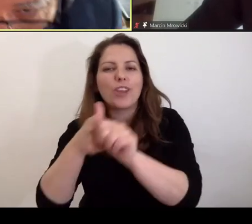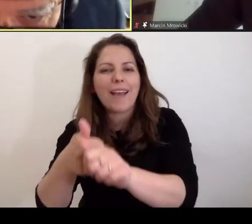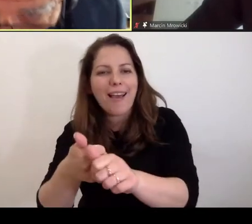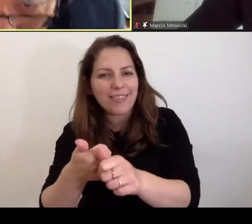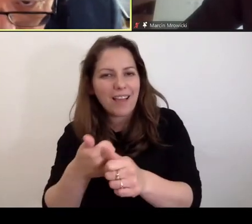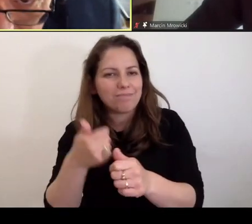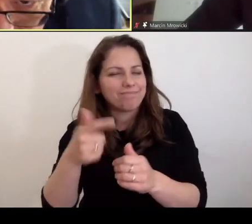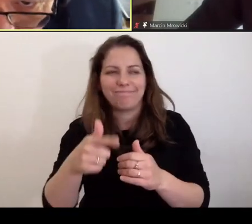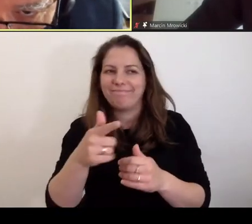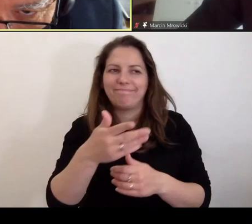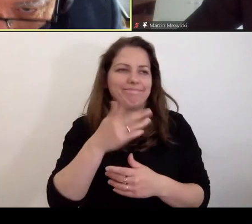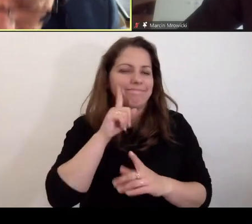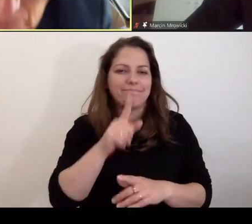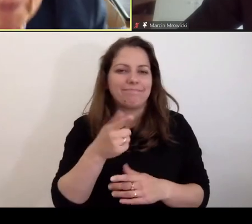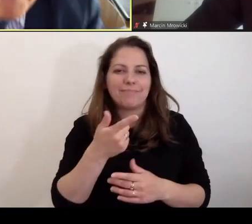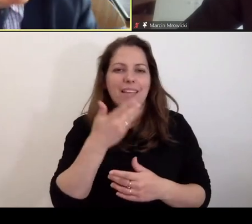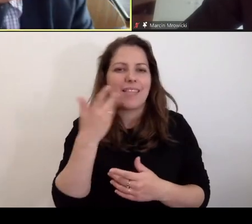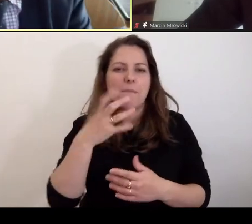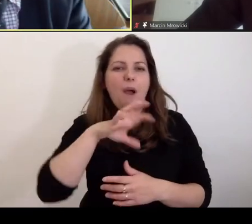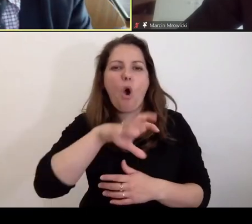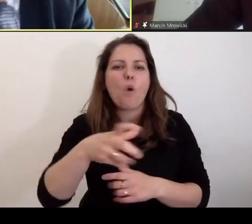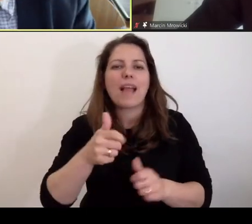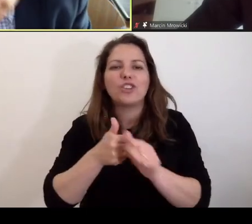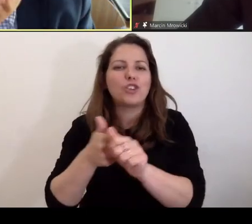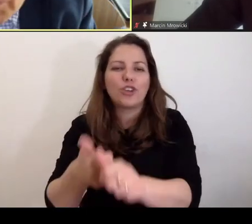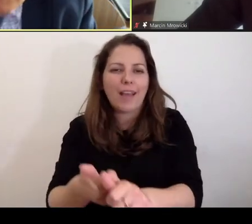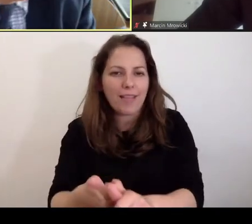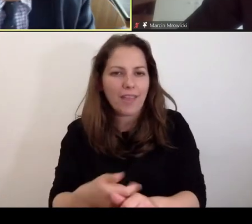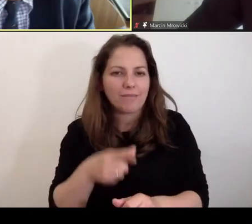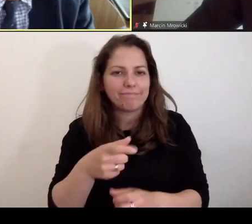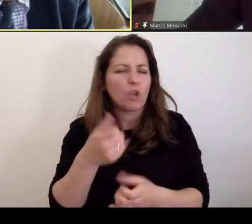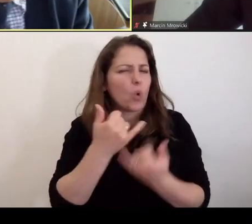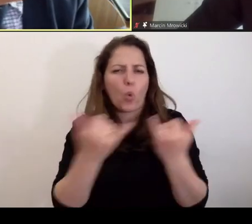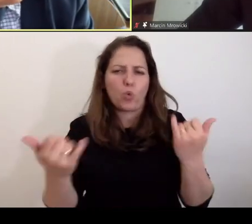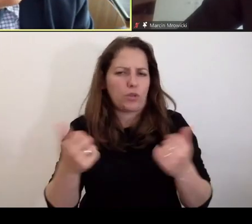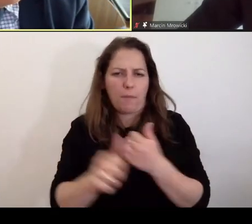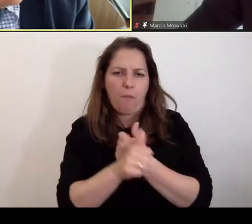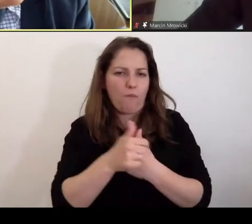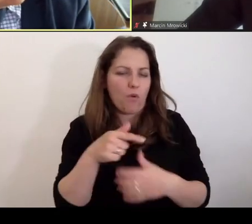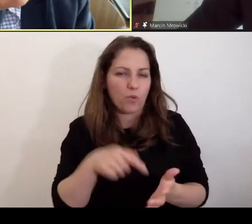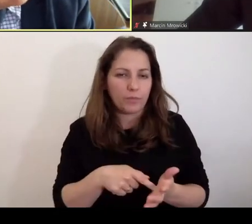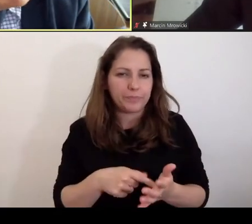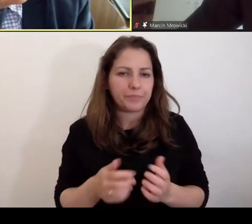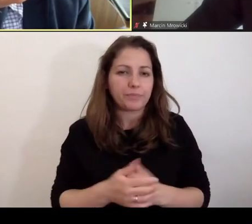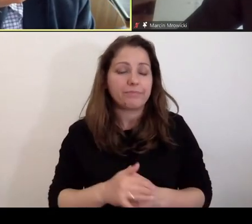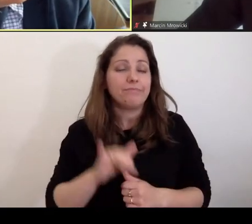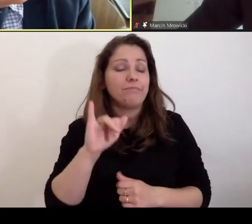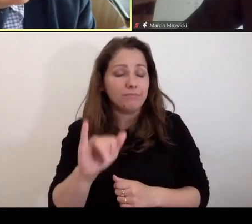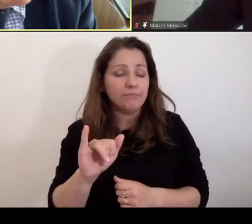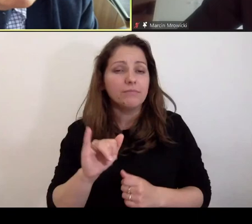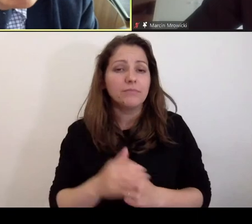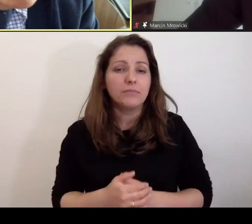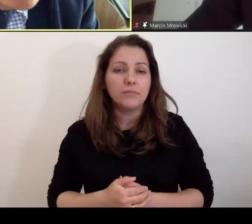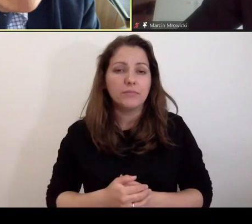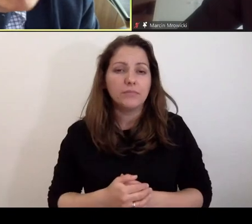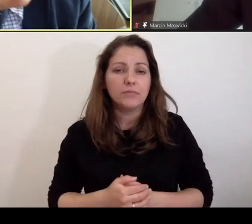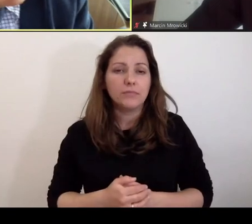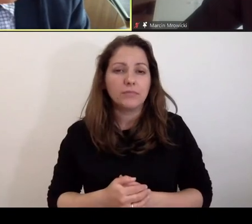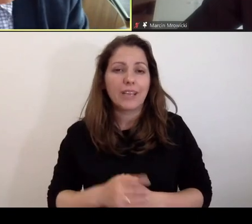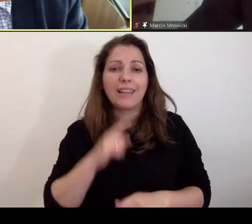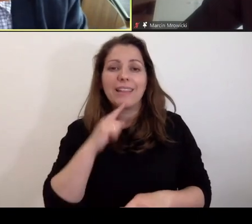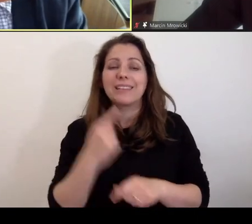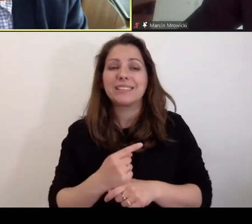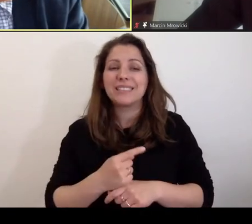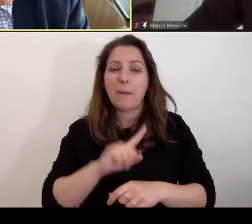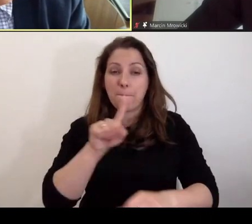daleko idący, posunięty oportunizm z różnych powodów. No i tego, że decyzje